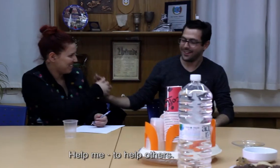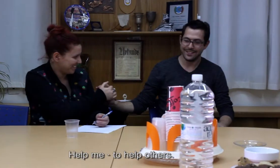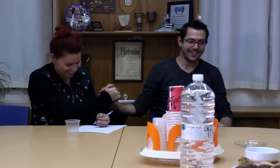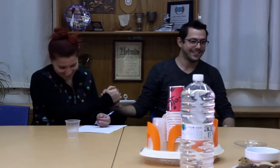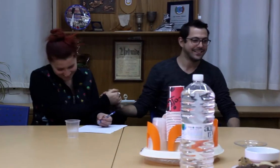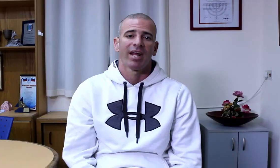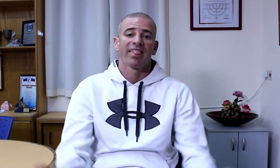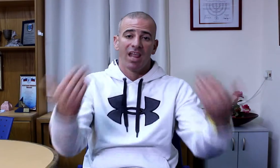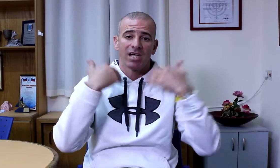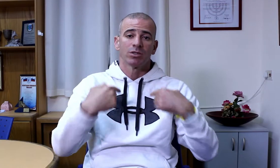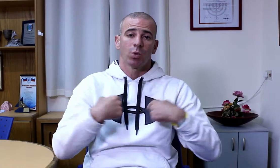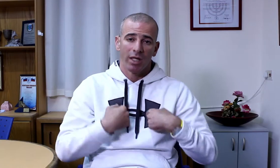תודה רבה